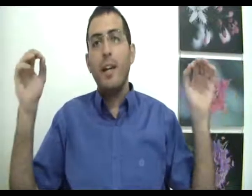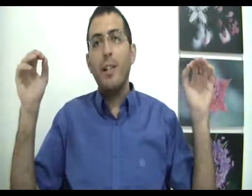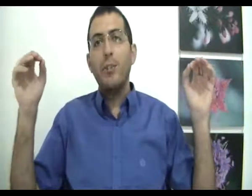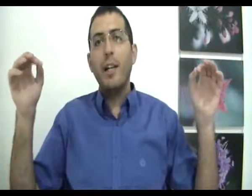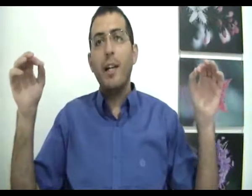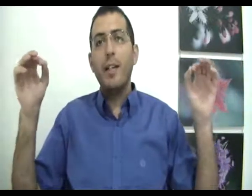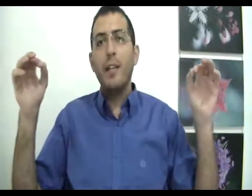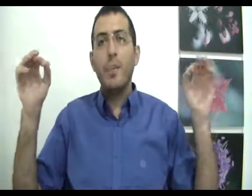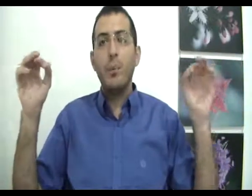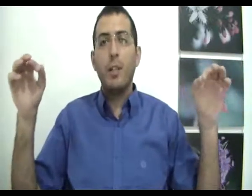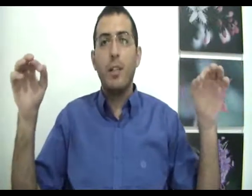והתשובה היא די פשוטה.